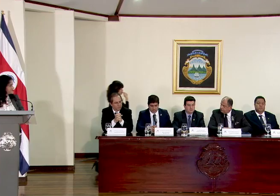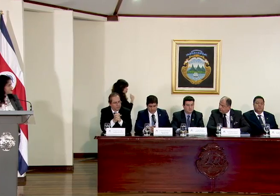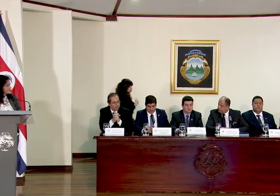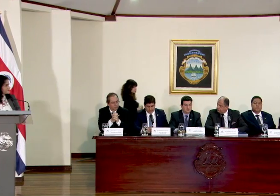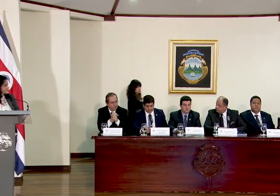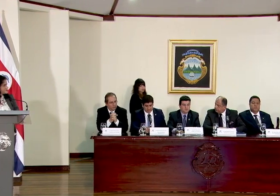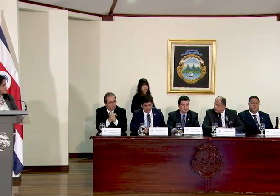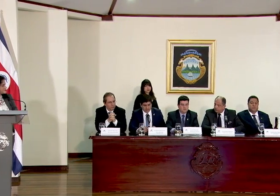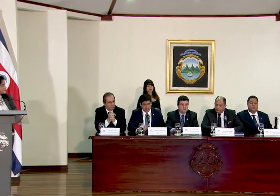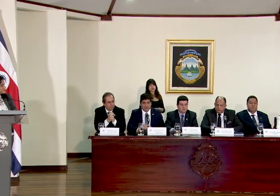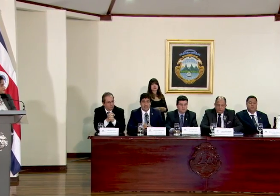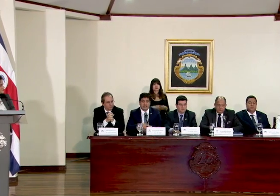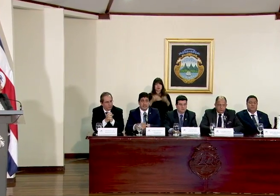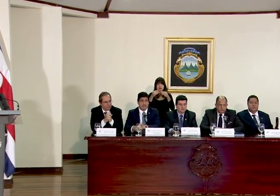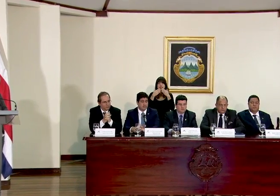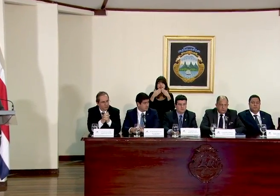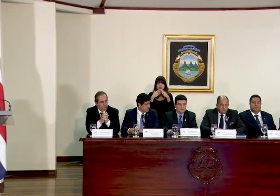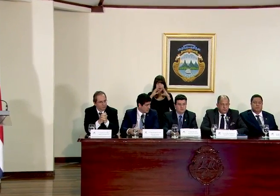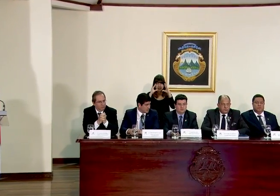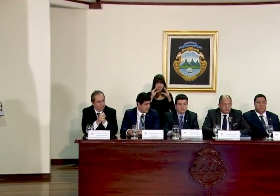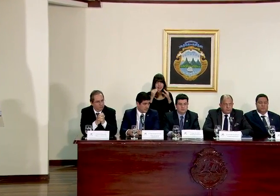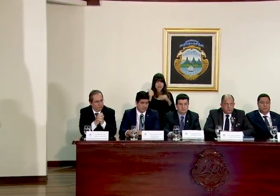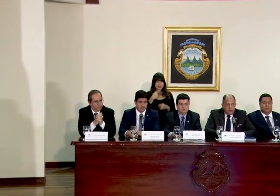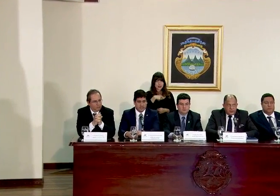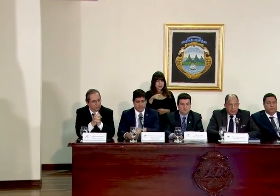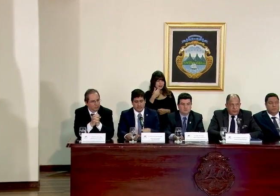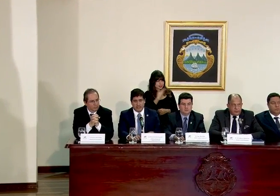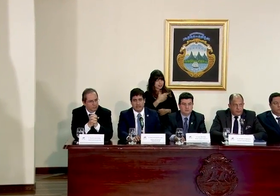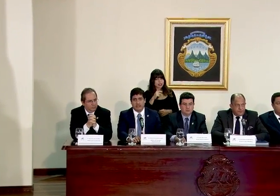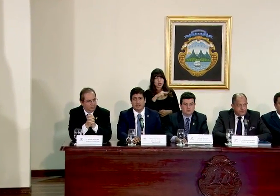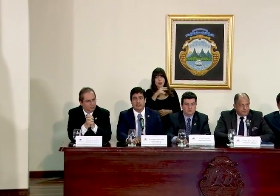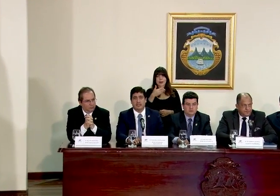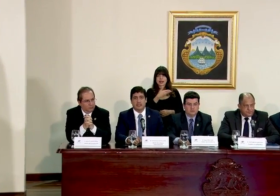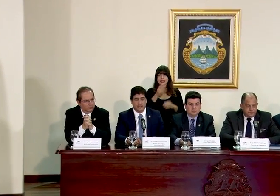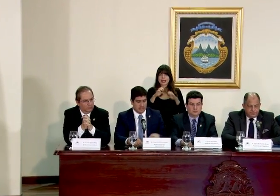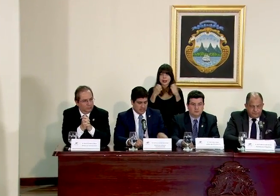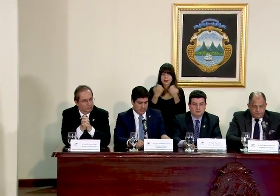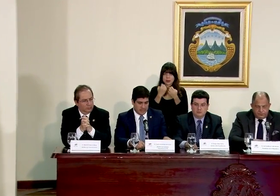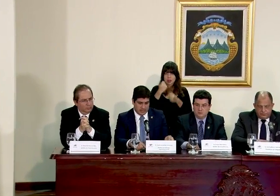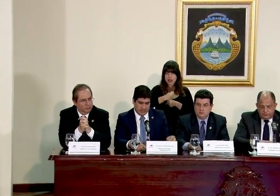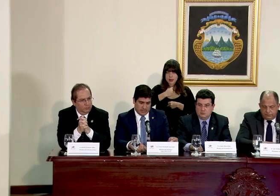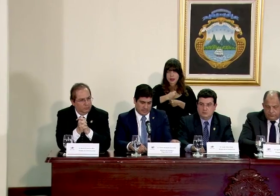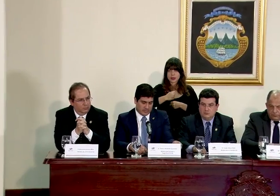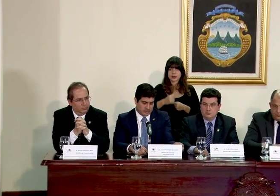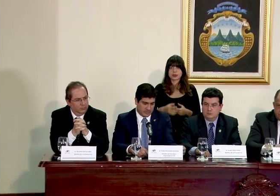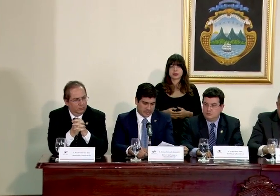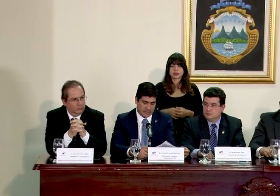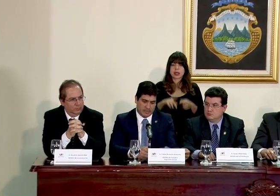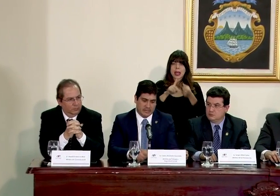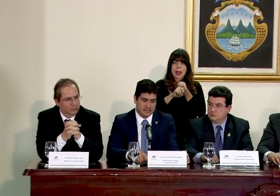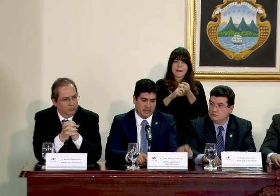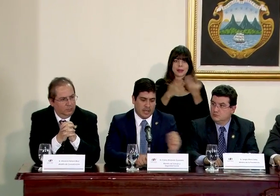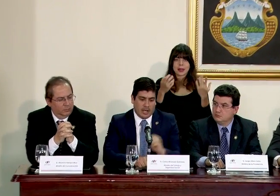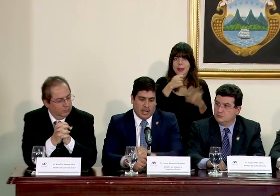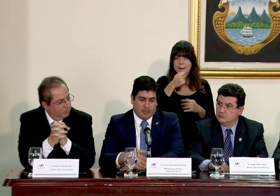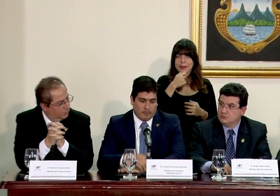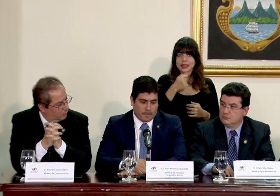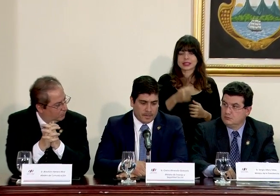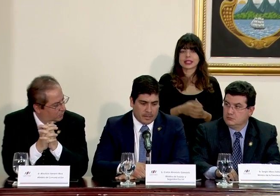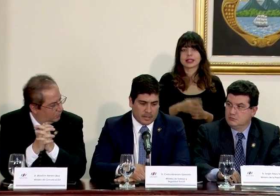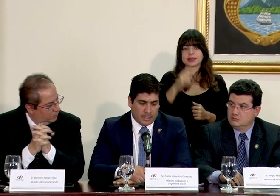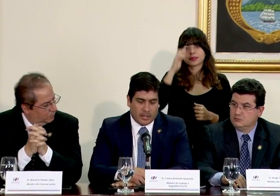Muchas gracias y buenas tardes señor presidente, compañeros de gabinete y amigos y amigas de la prensa.